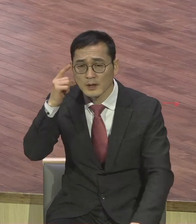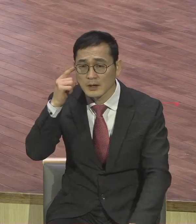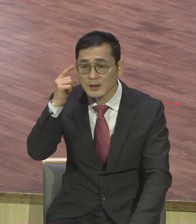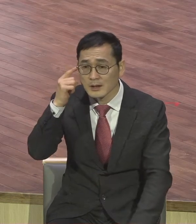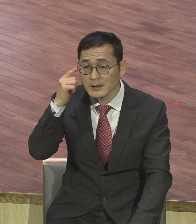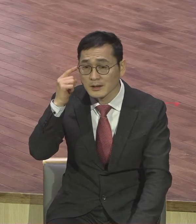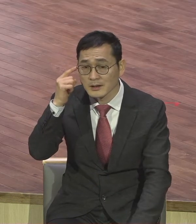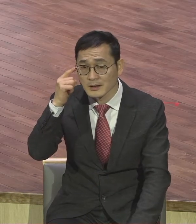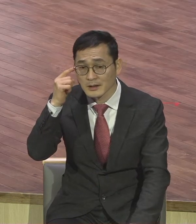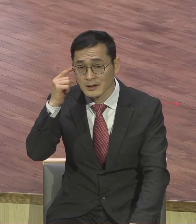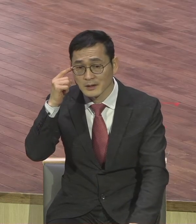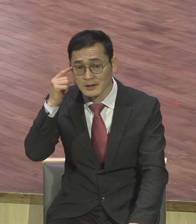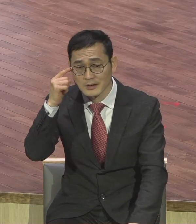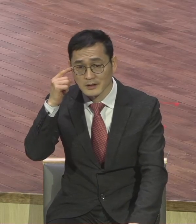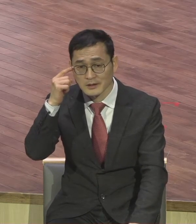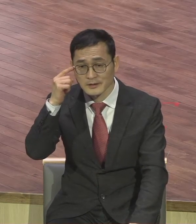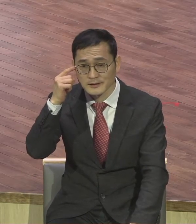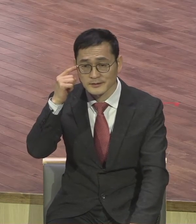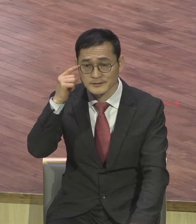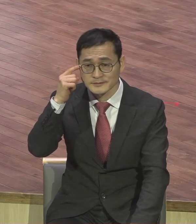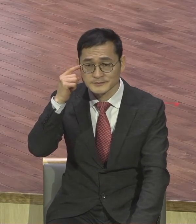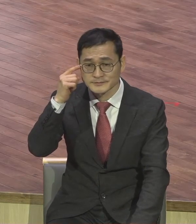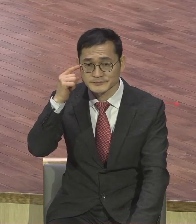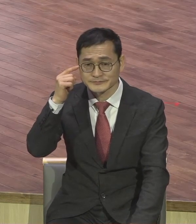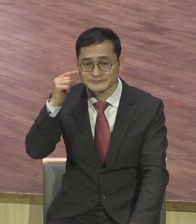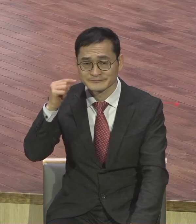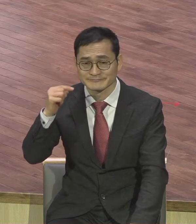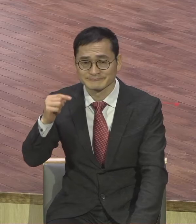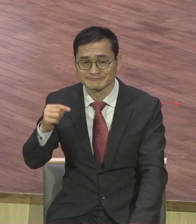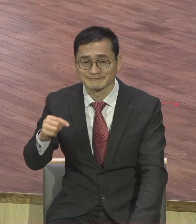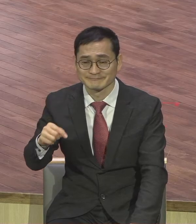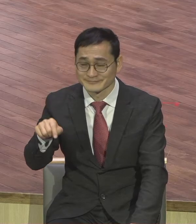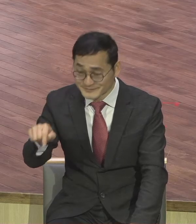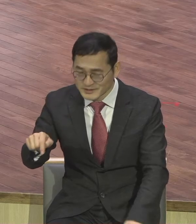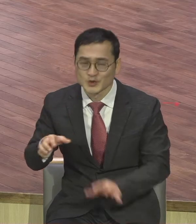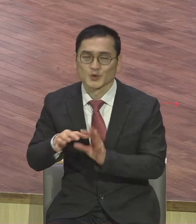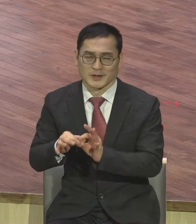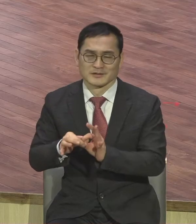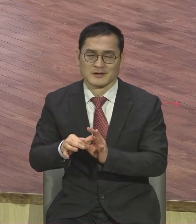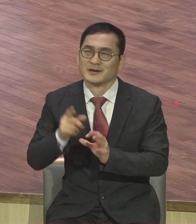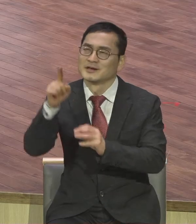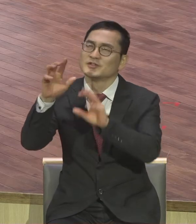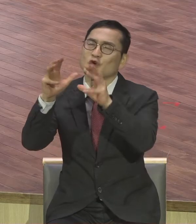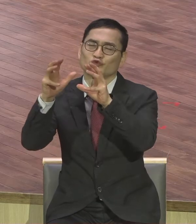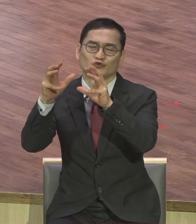연습하면서 천국 누르시기 바랍니다 아이고 힘들다 또 하나 하는 거 또 하나 다 하는 건데